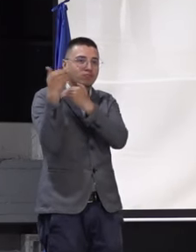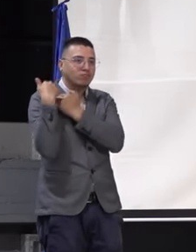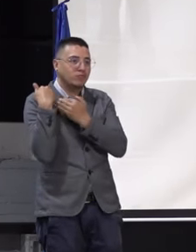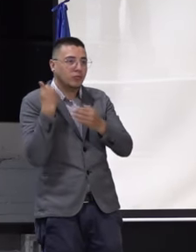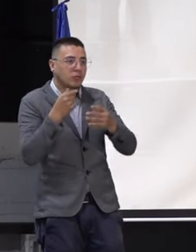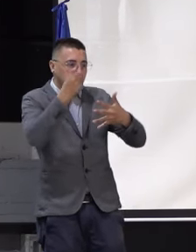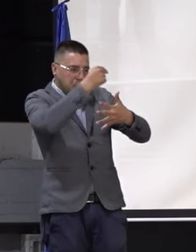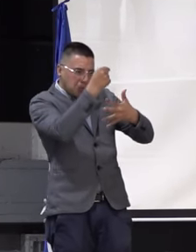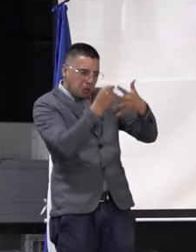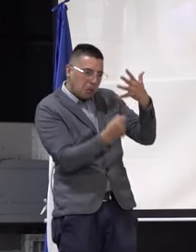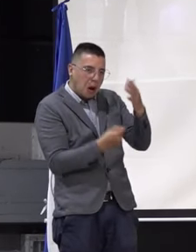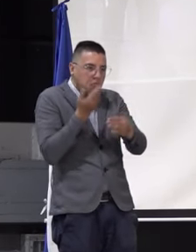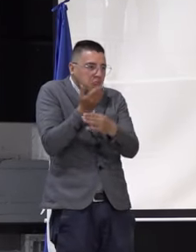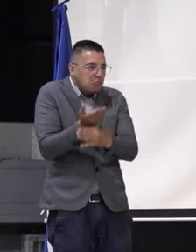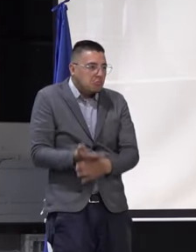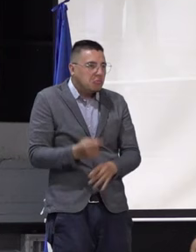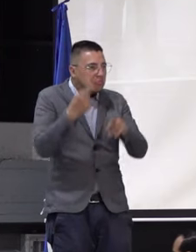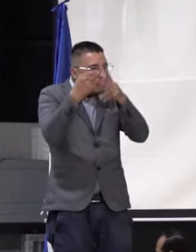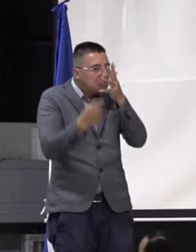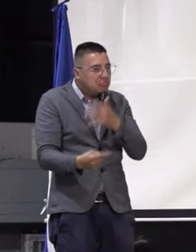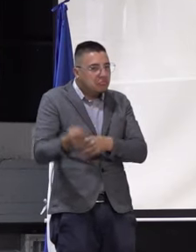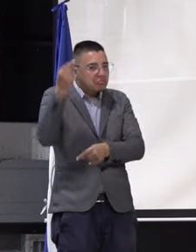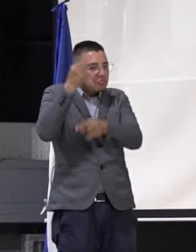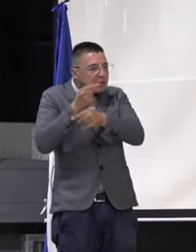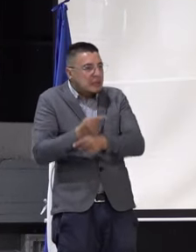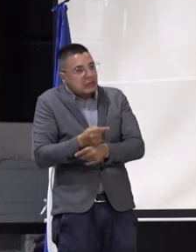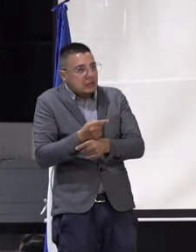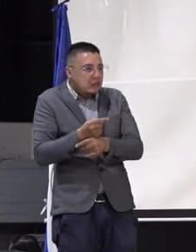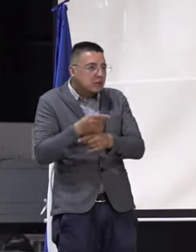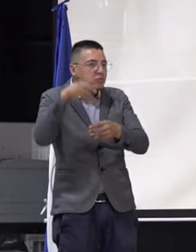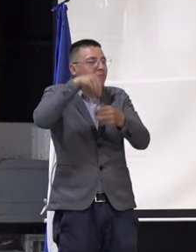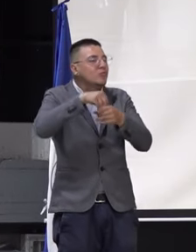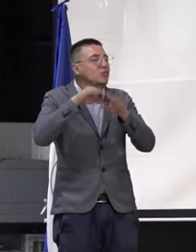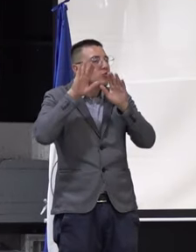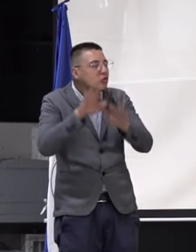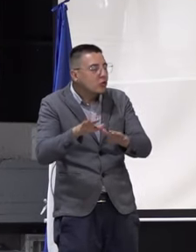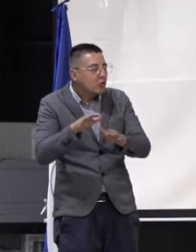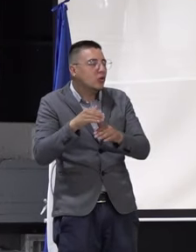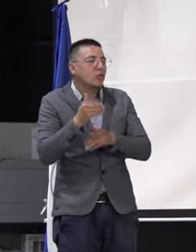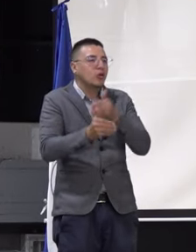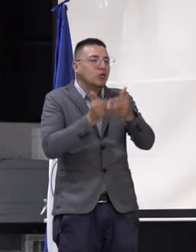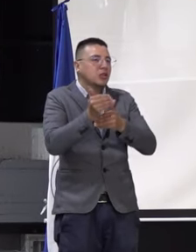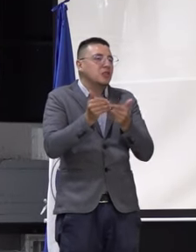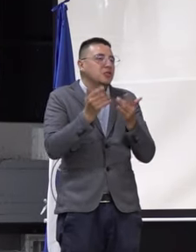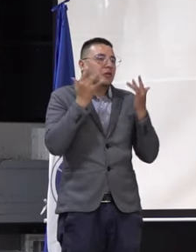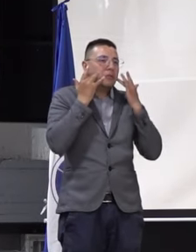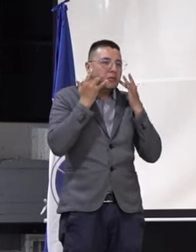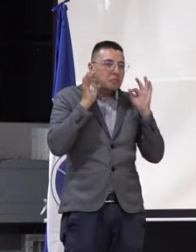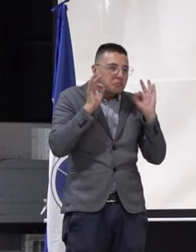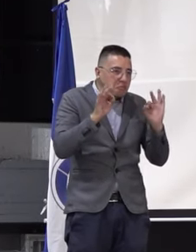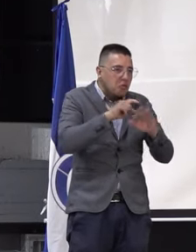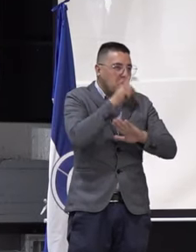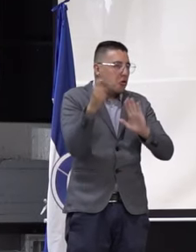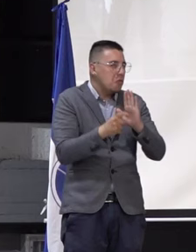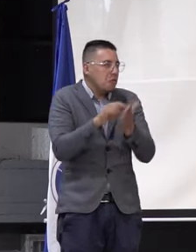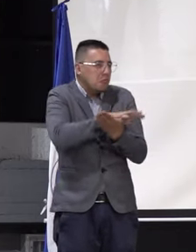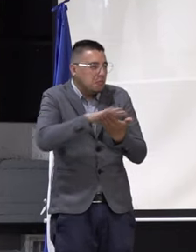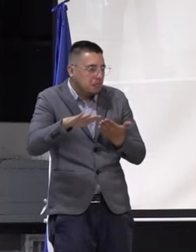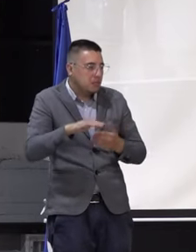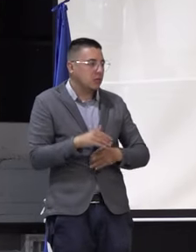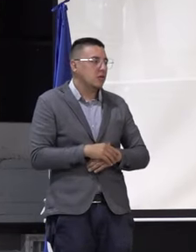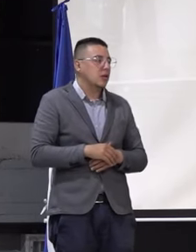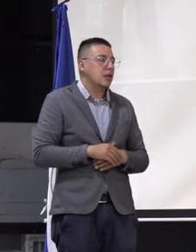esas propuestas que también se ejecuten de la manera más sana y como transparente.